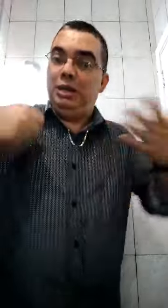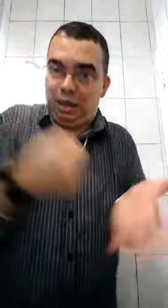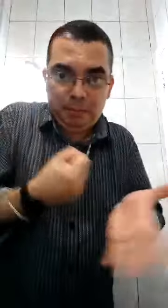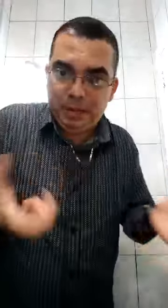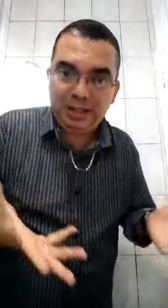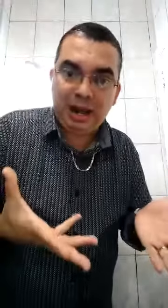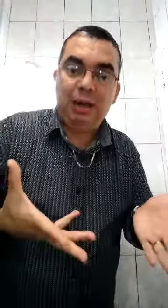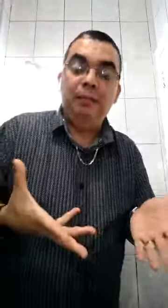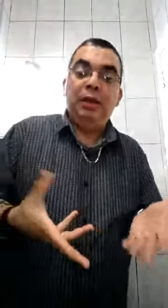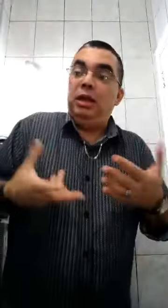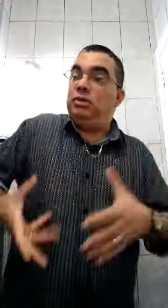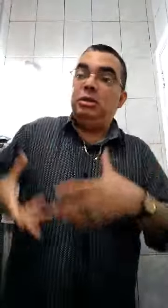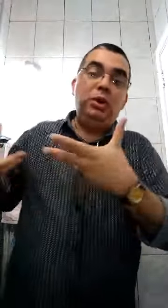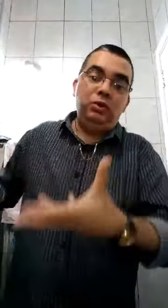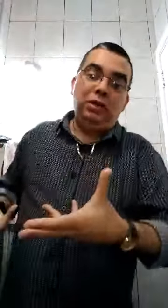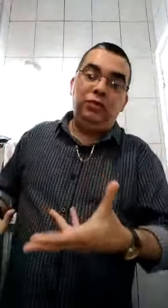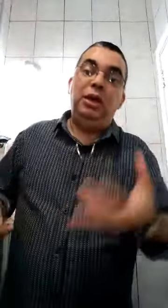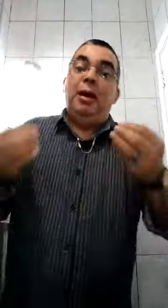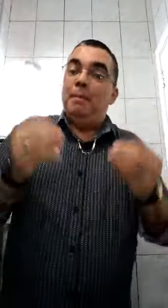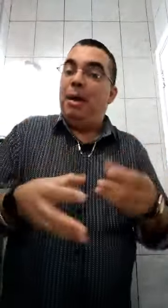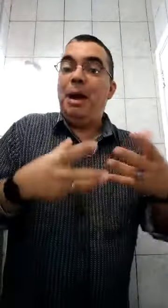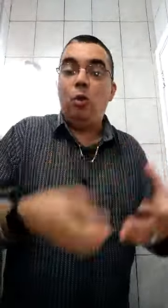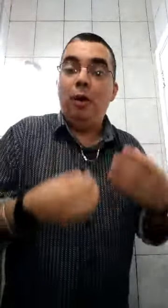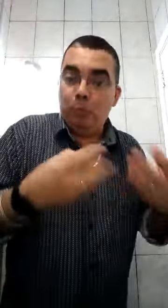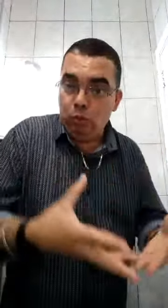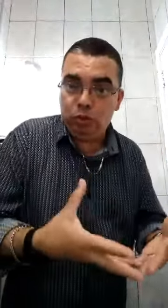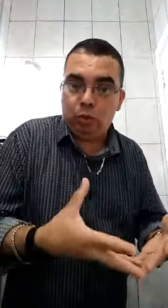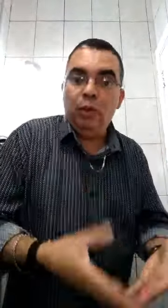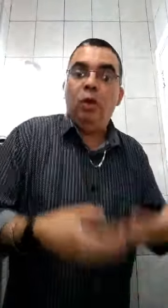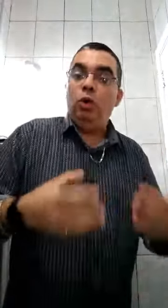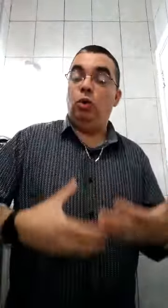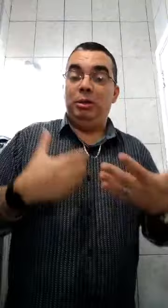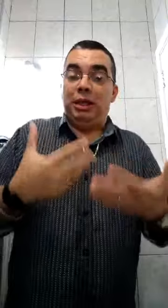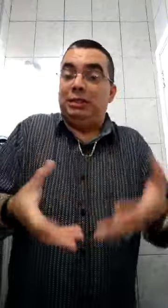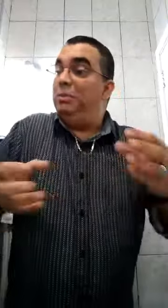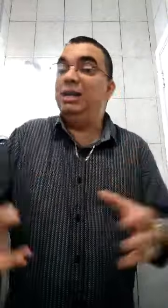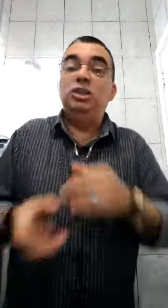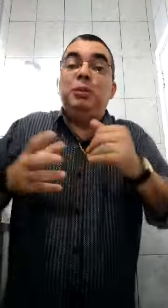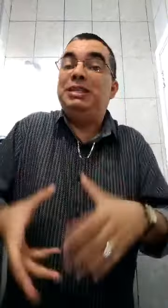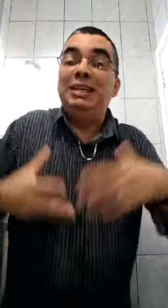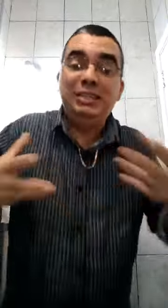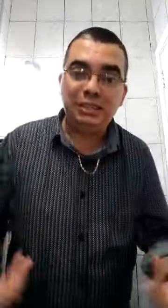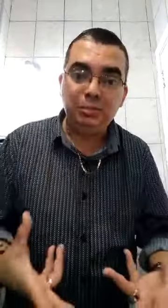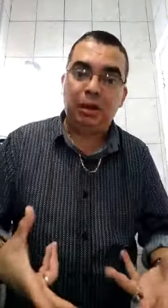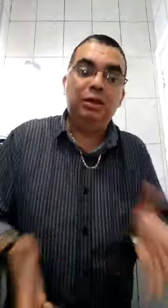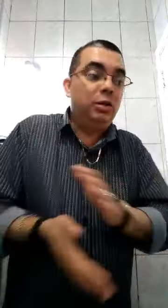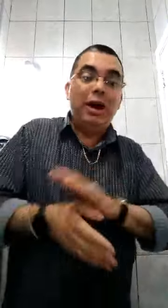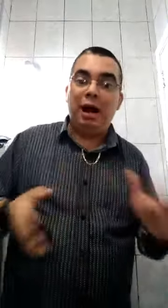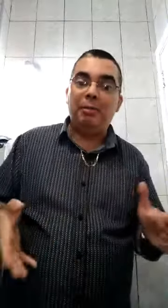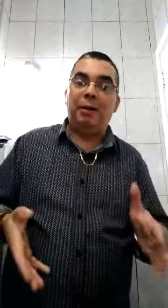quer penetrar. E às vezes a mulher não está afim. Mas magoa muito. Quando o homem está em cima, ela diz que ele sai de cima. Então, acaba.